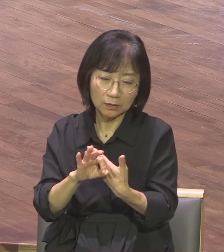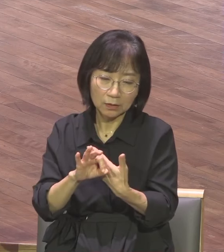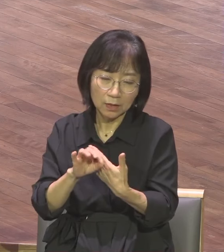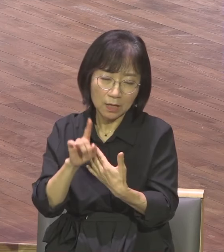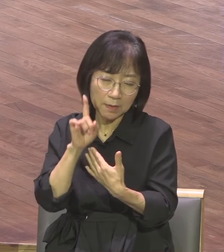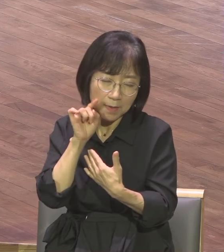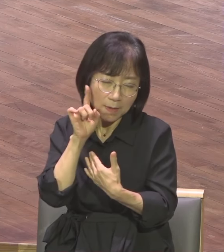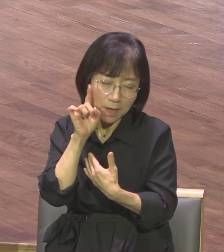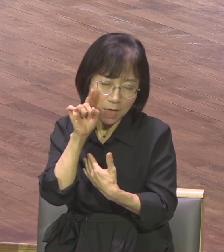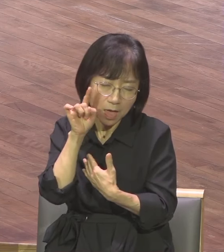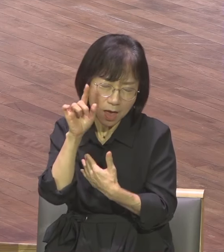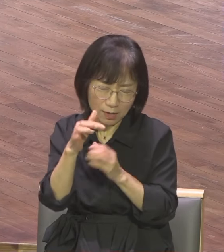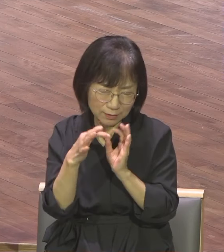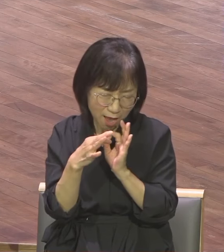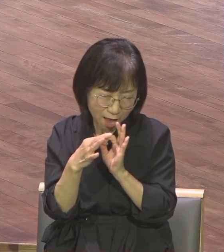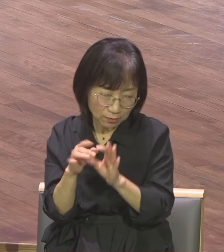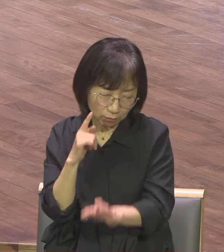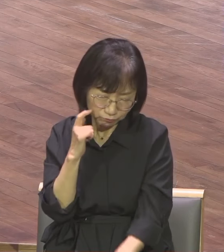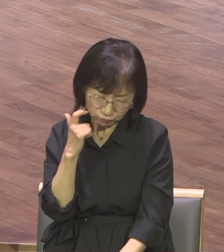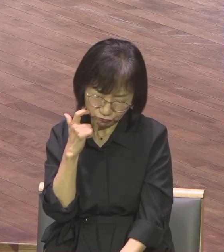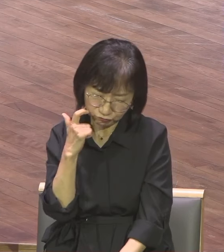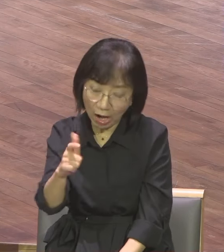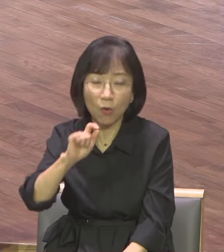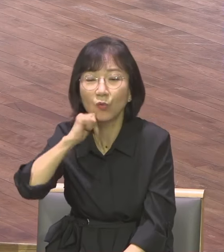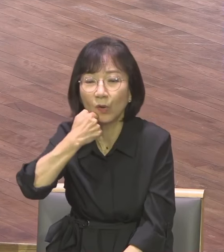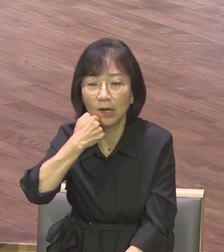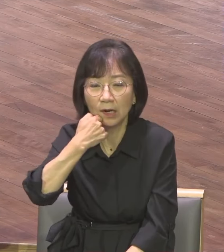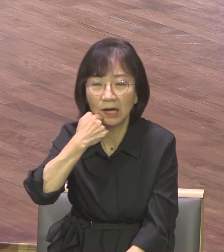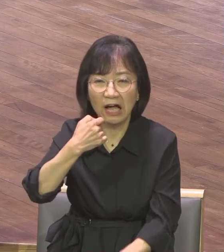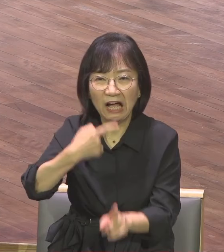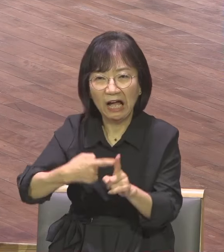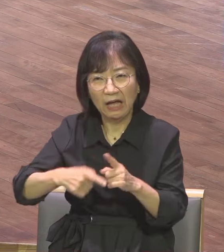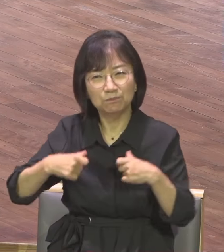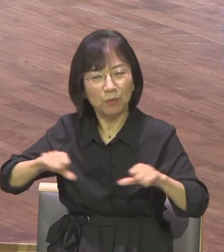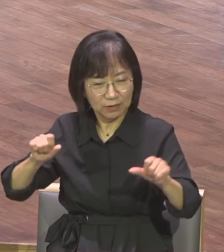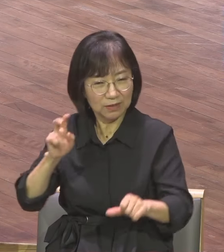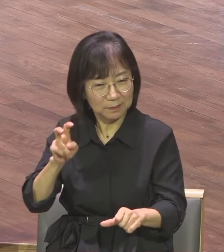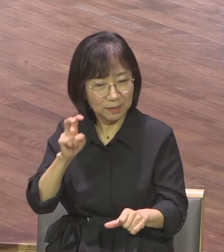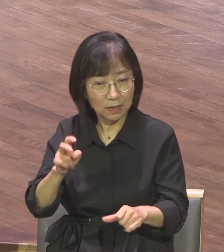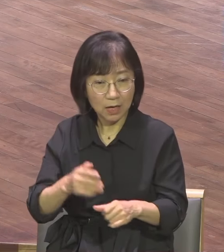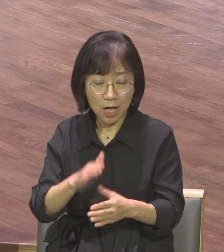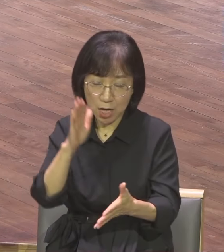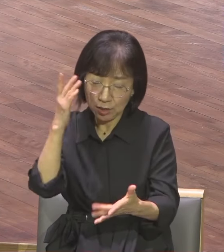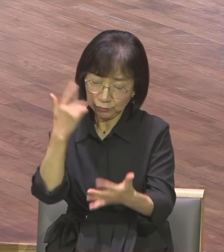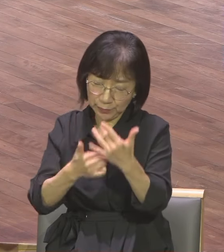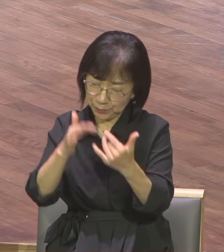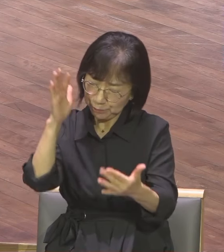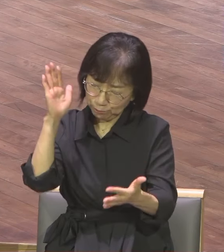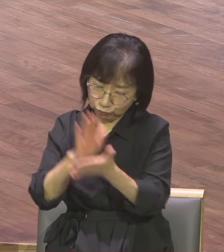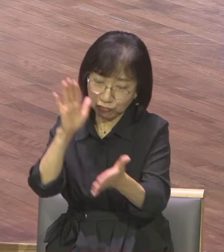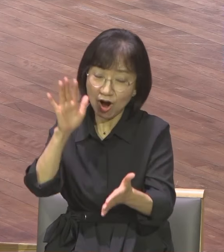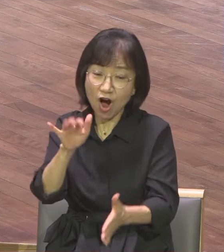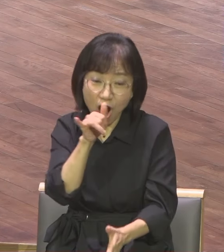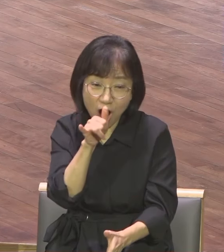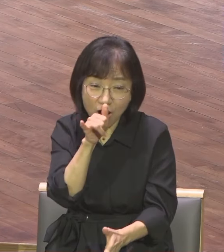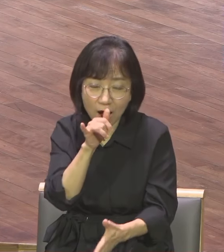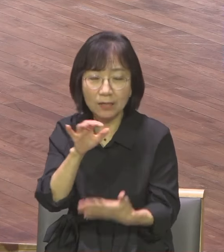지속할 수 없습니다 우리의 강력한 불은 뭐냐 창세전에 하나님은 나를 선택했구나 나는